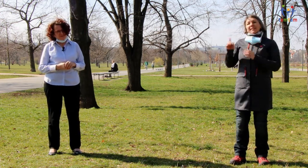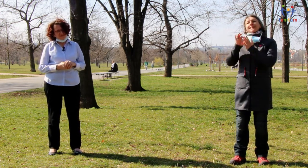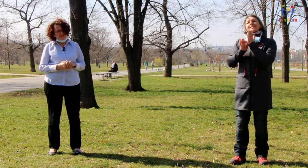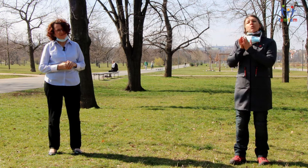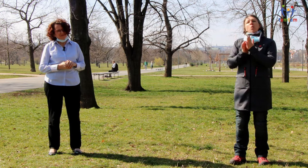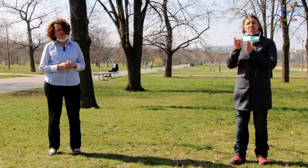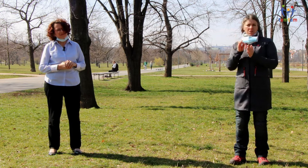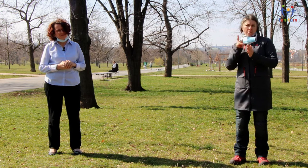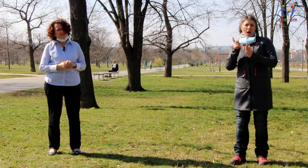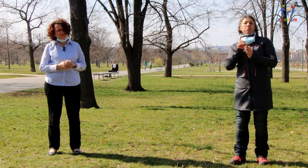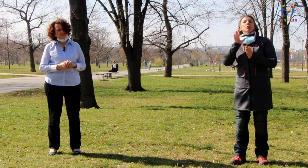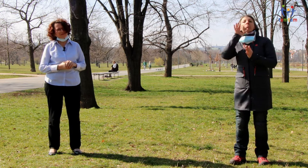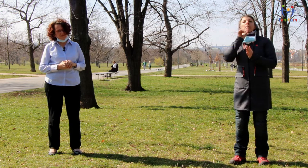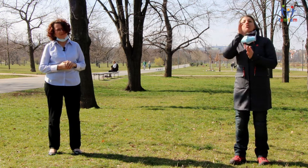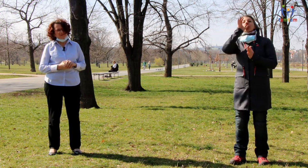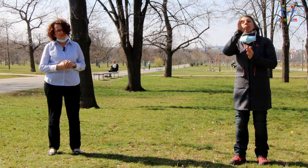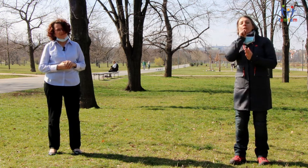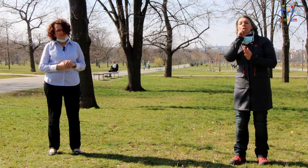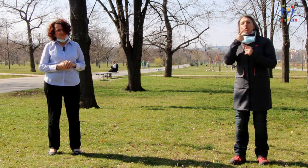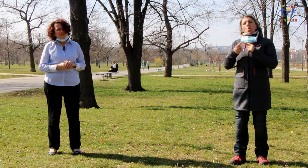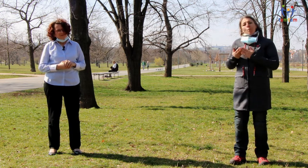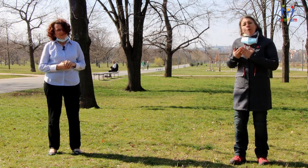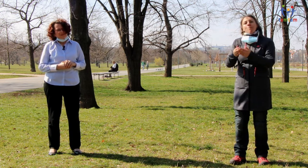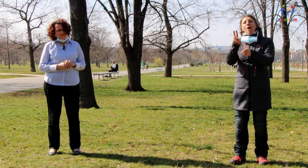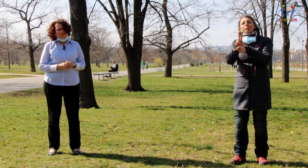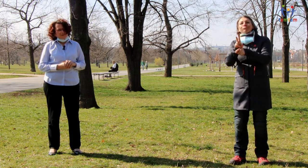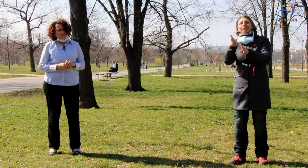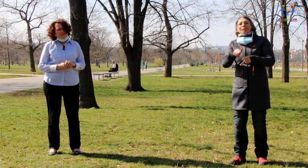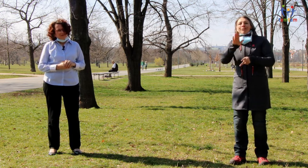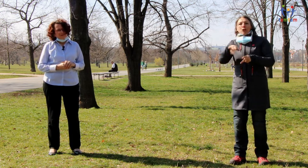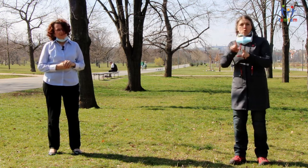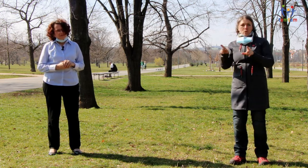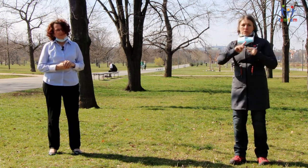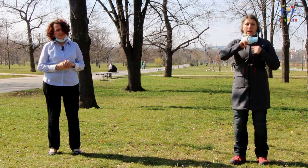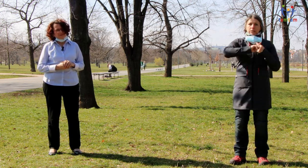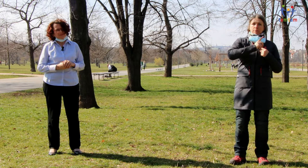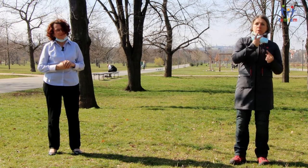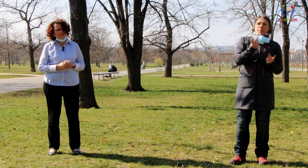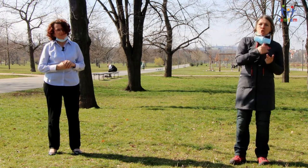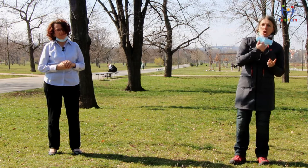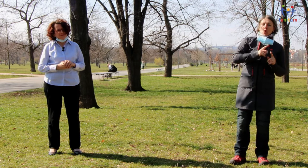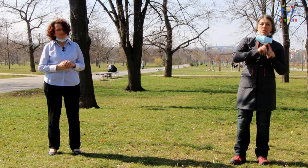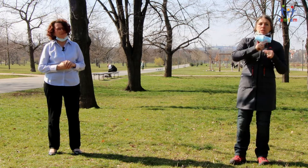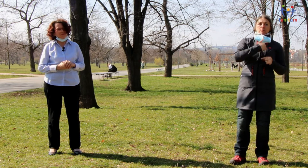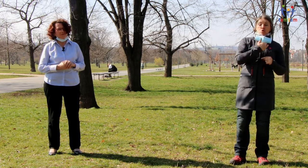hlídat děti, které nemohou chodit do školy nebo do školky. Je to něco, co doporučujete nebo naopak striktně nedoporučujete?